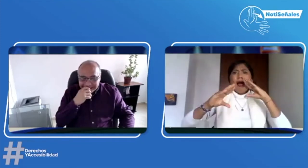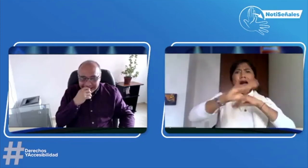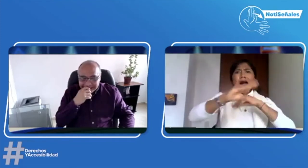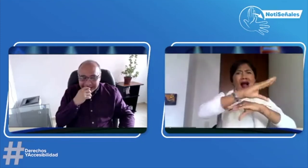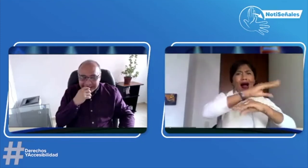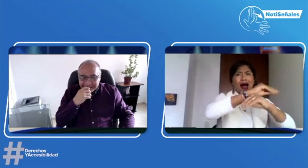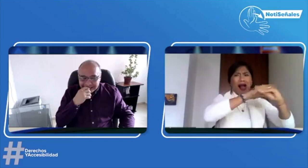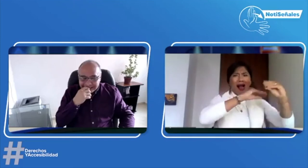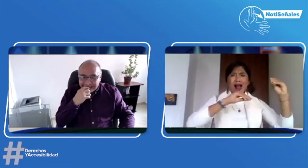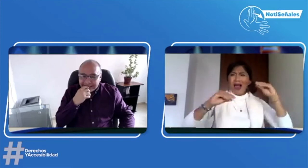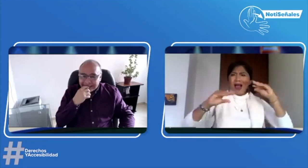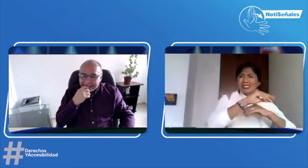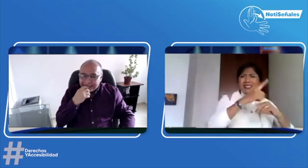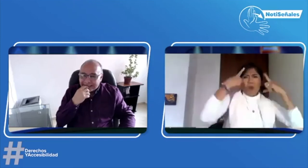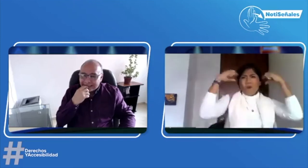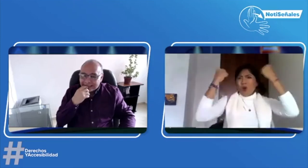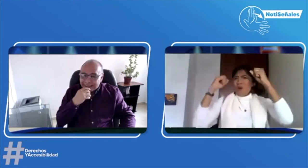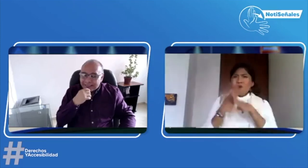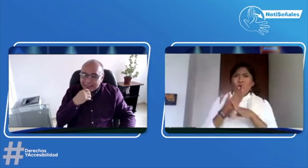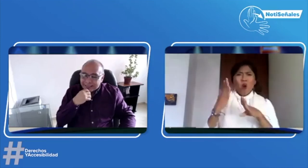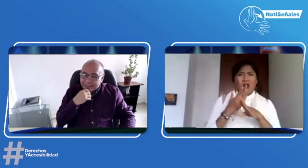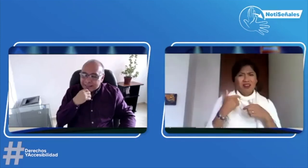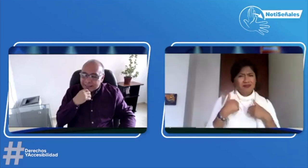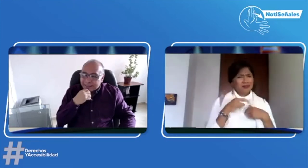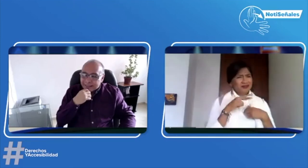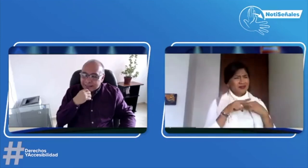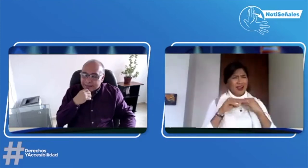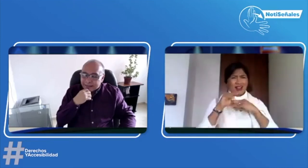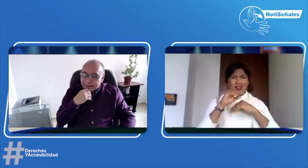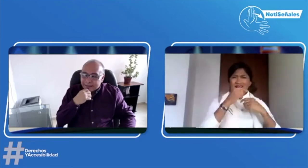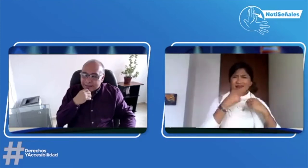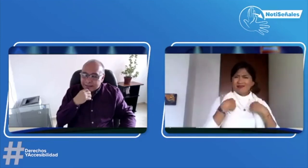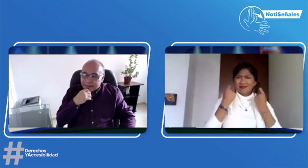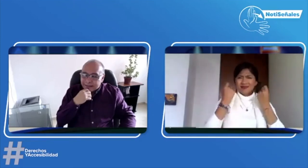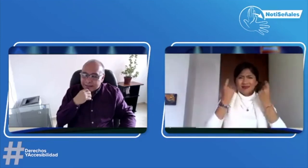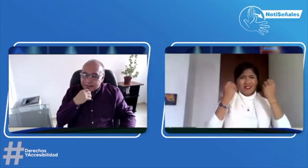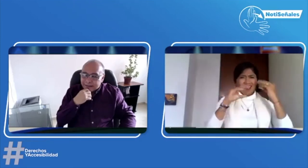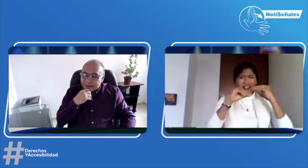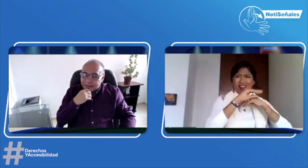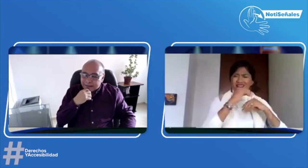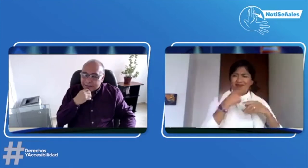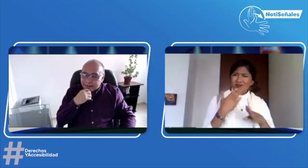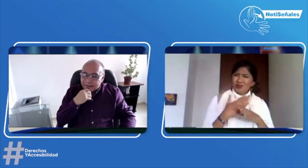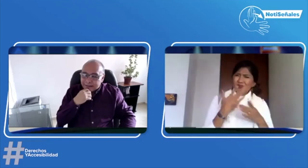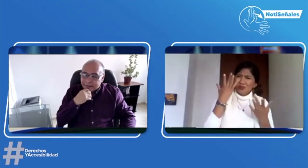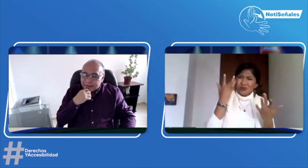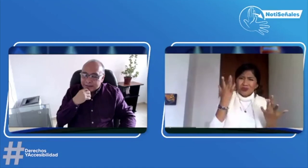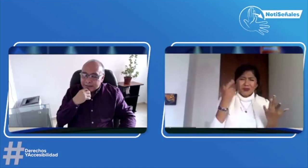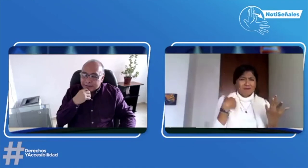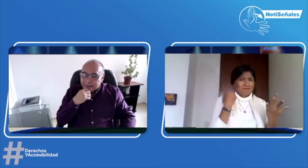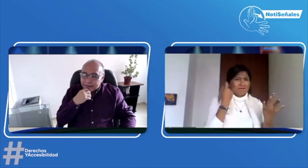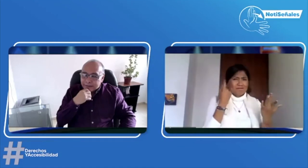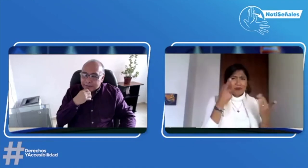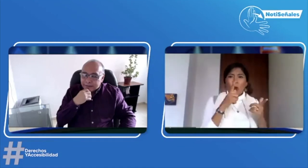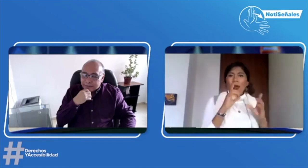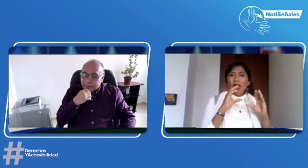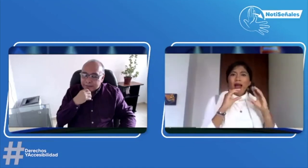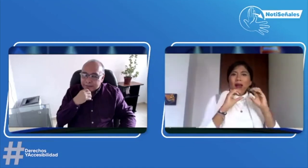Yo estaba muy preocupada. Yo veía que hablaban entre ellos. Estaban como preocupados como si hubiera un problema. Yo no entendía absolutamente nada de lo que estaba ocurriendo.